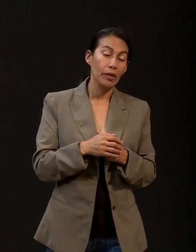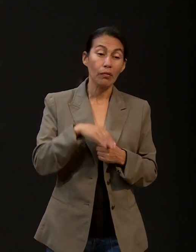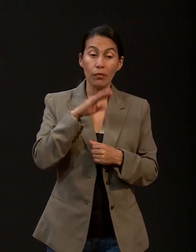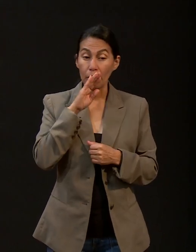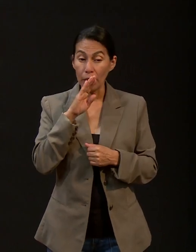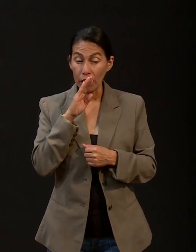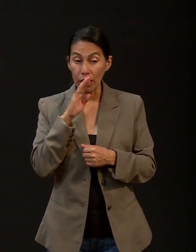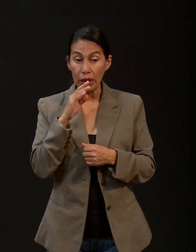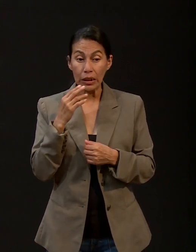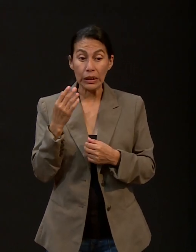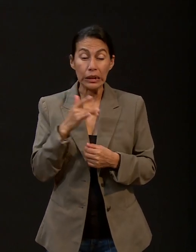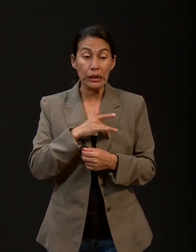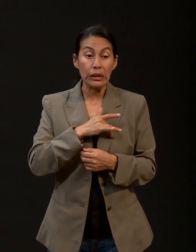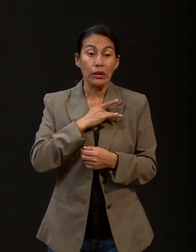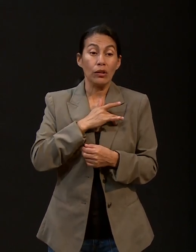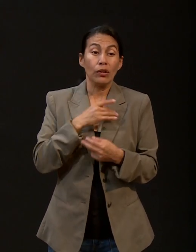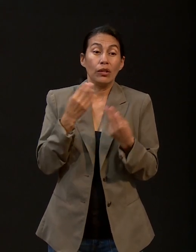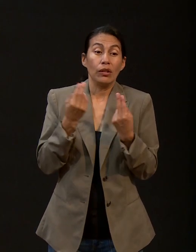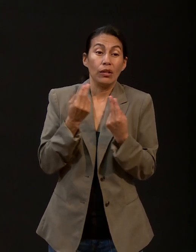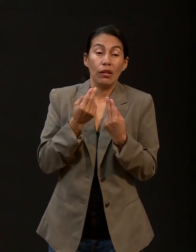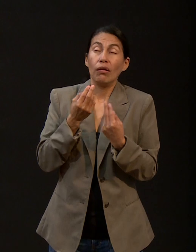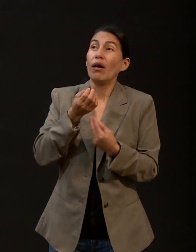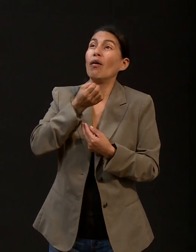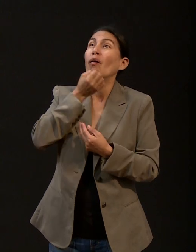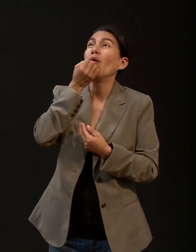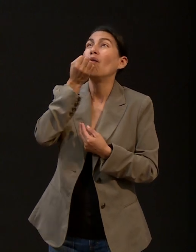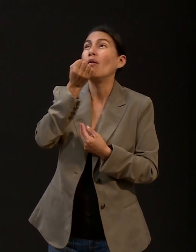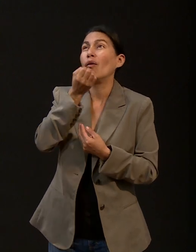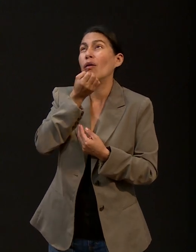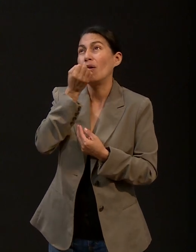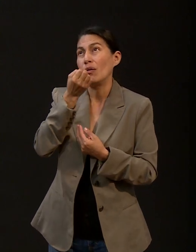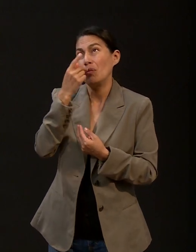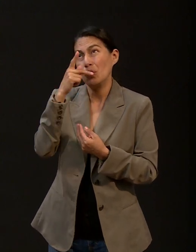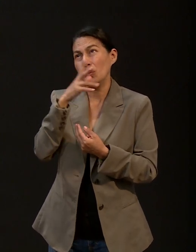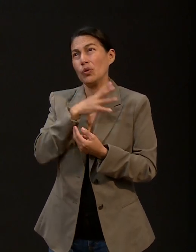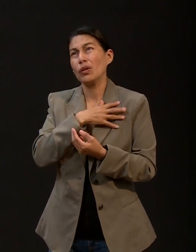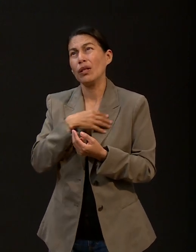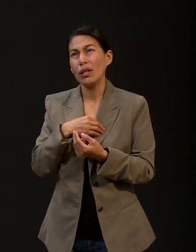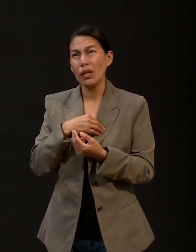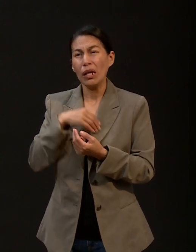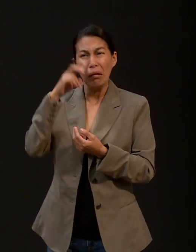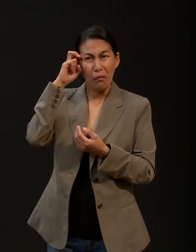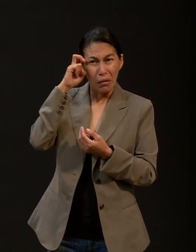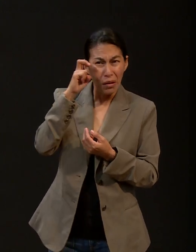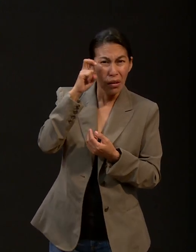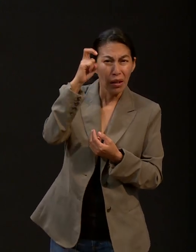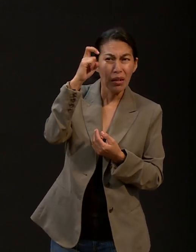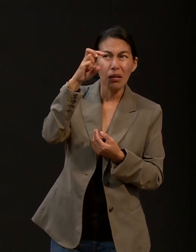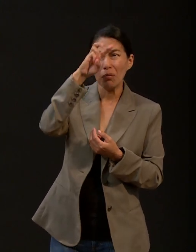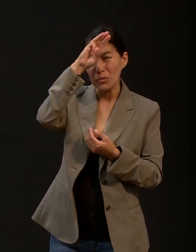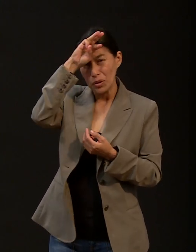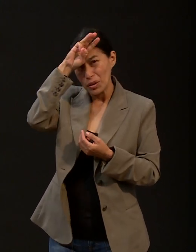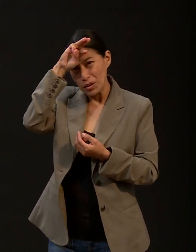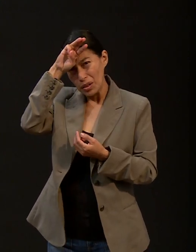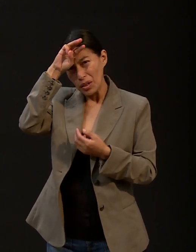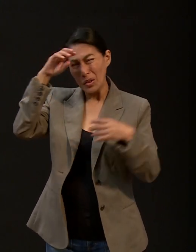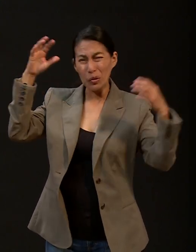necesidad de salir y orar por su hija, que había salido a Monterrey, que regresaba, el tiempo estaba